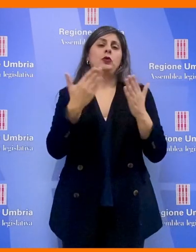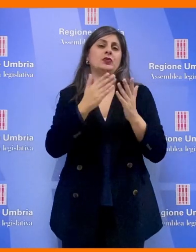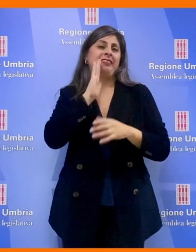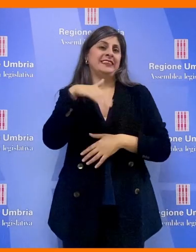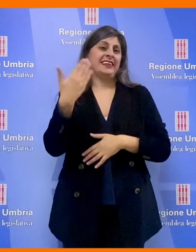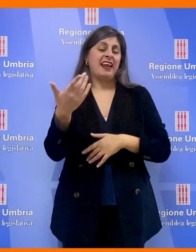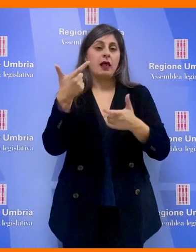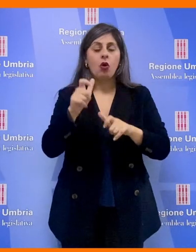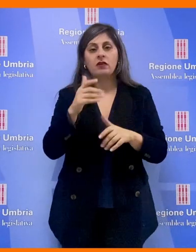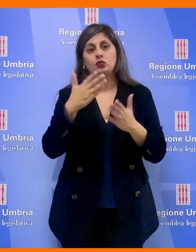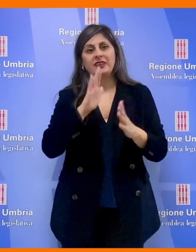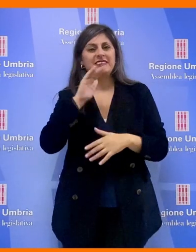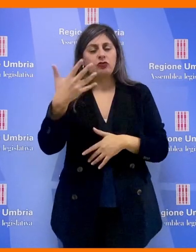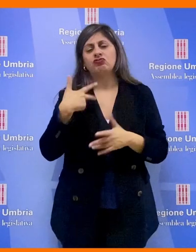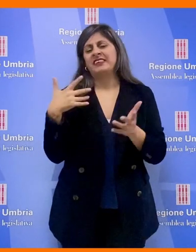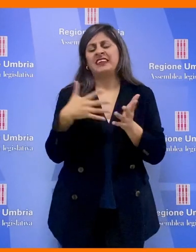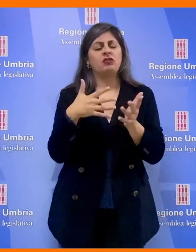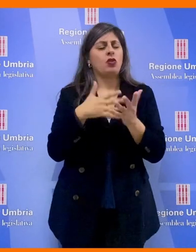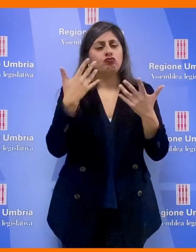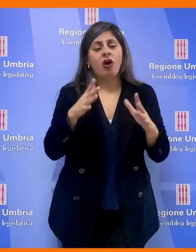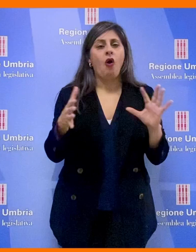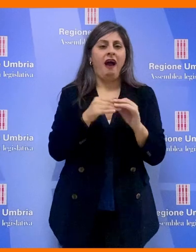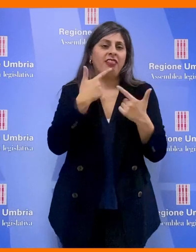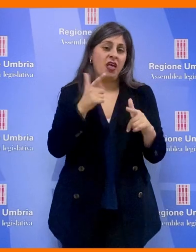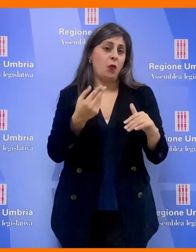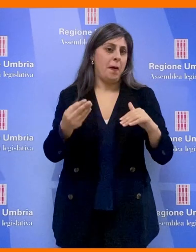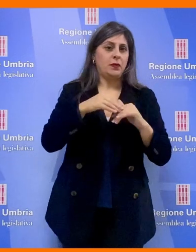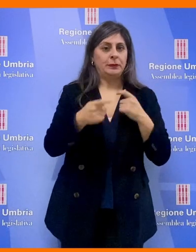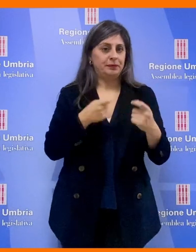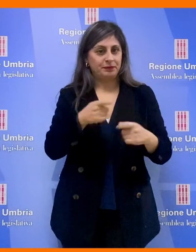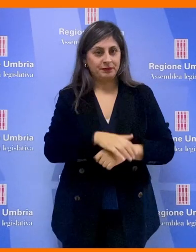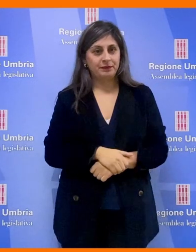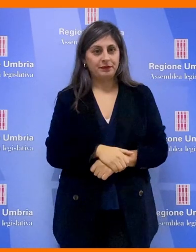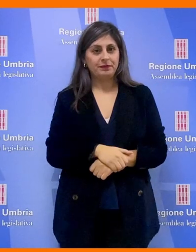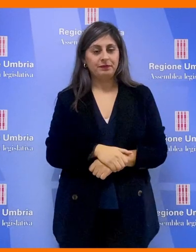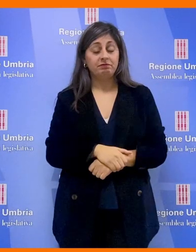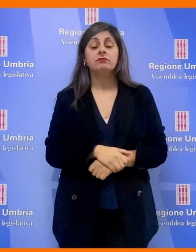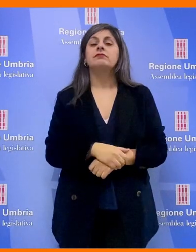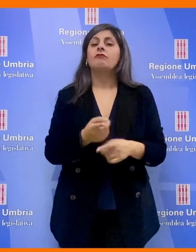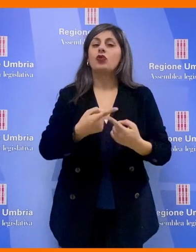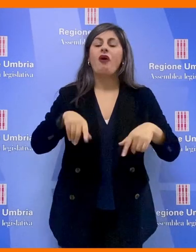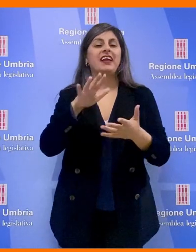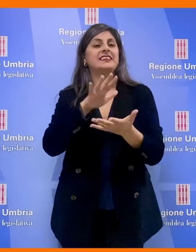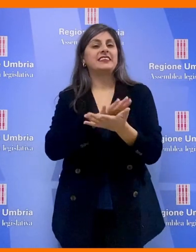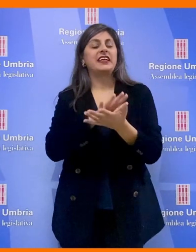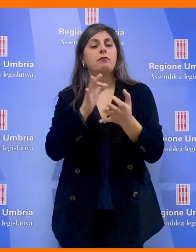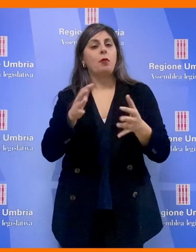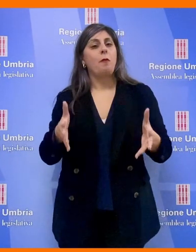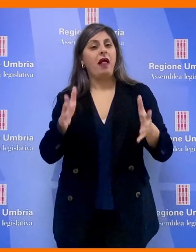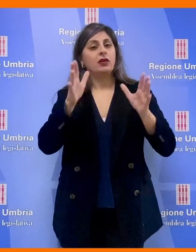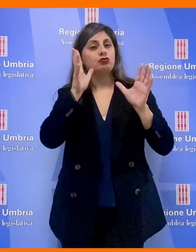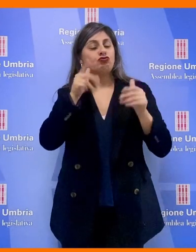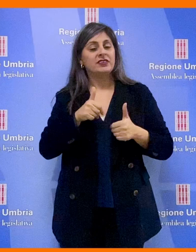affrontano ulteriori difficoltà legate alla lingua. In una conferenza stampa che si è tenuta a Palazzo